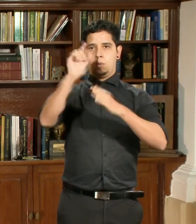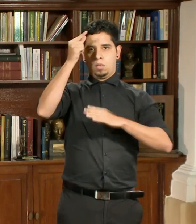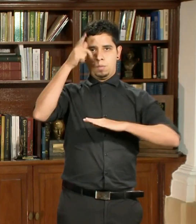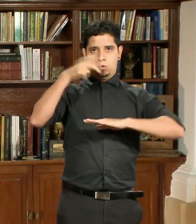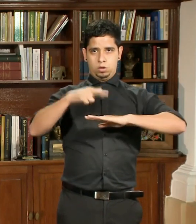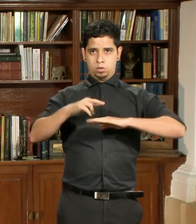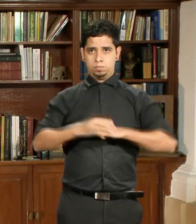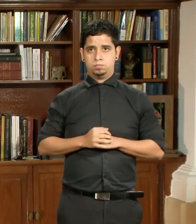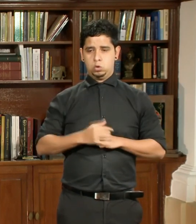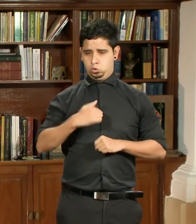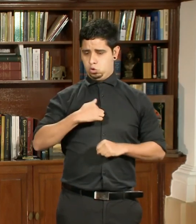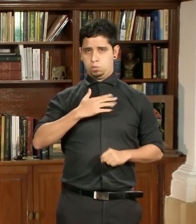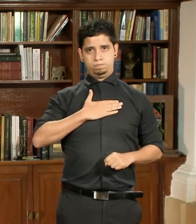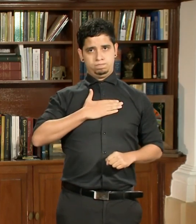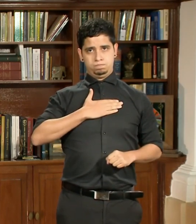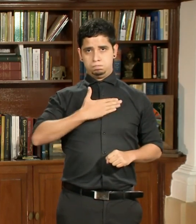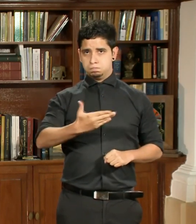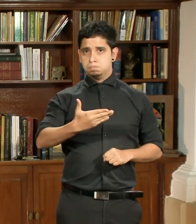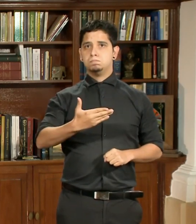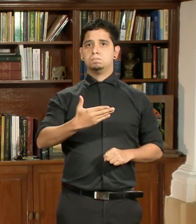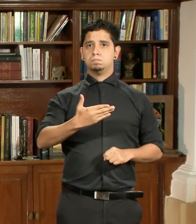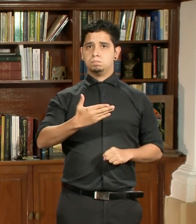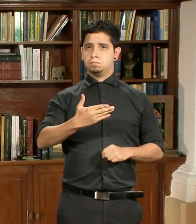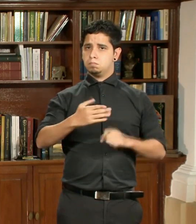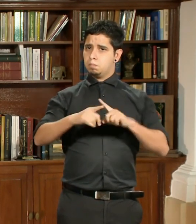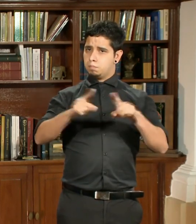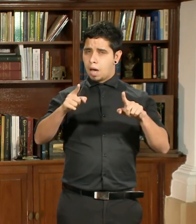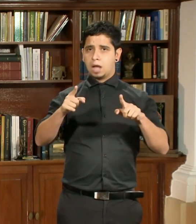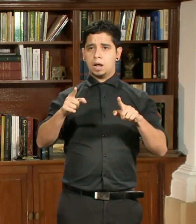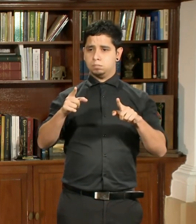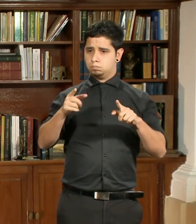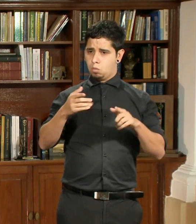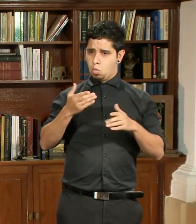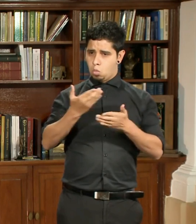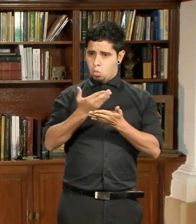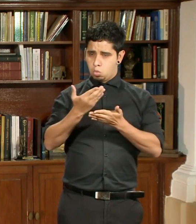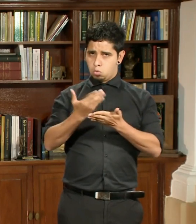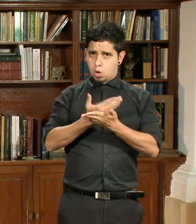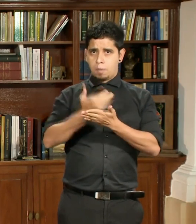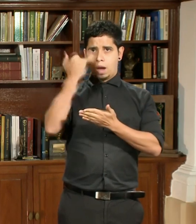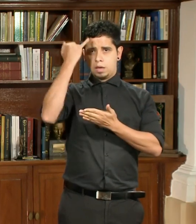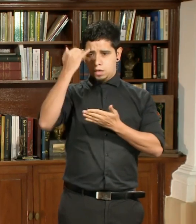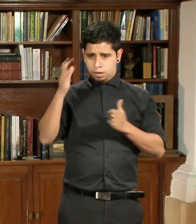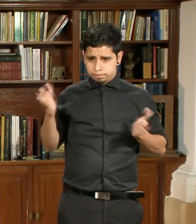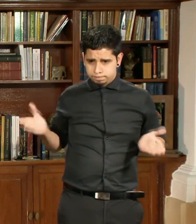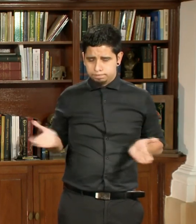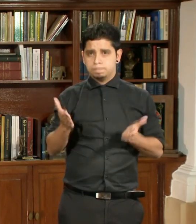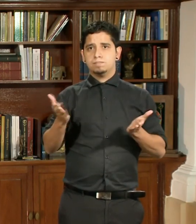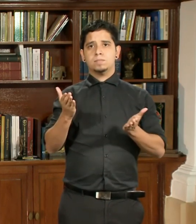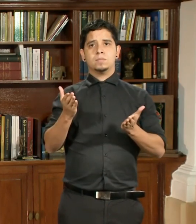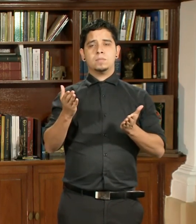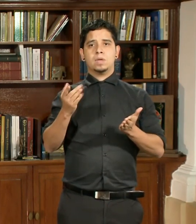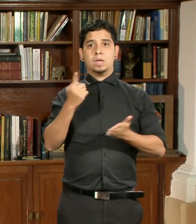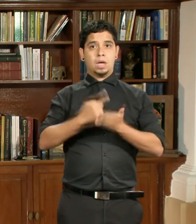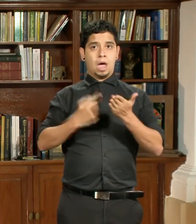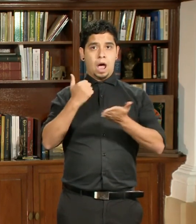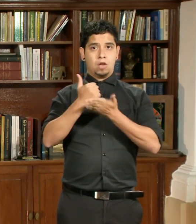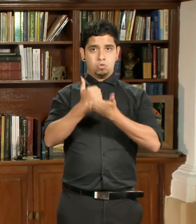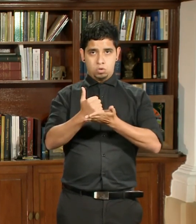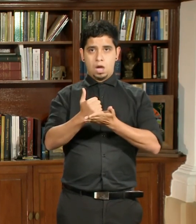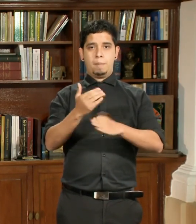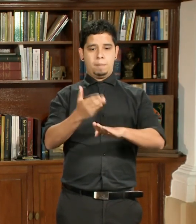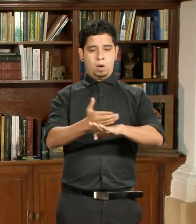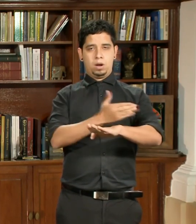en la mejor disposición para adelantar toda iniciativa que busque mejorar la calidad de vida de nuestro pueblo y